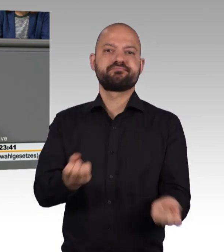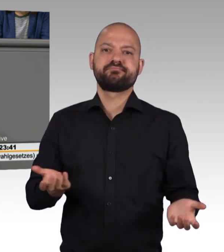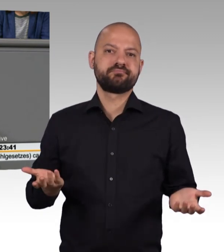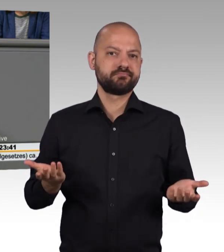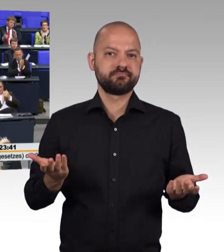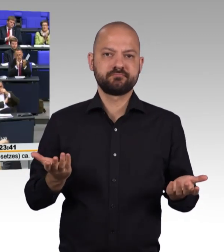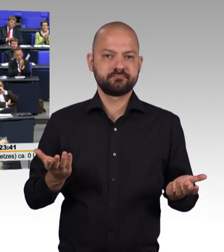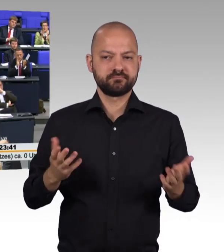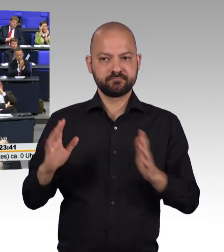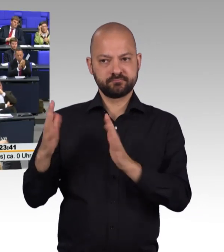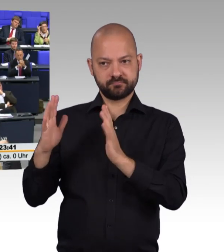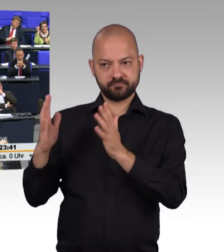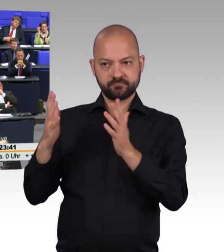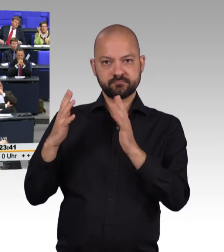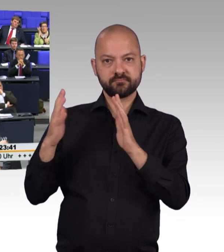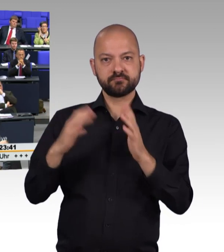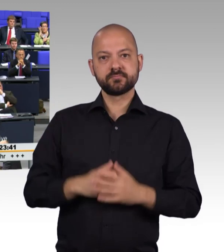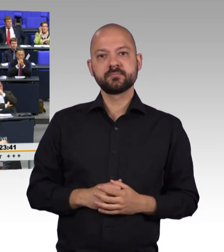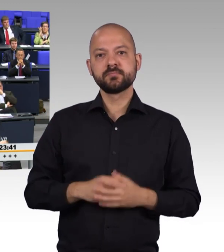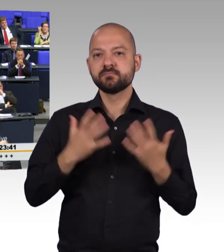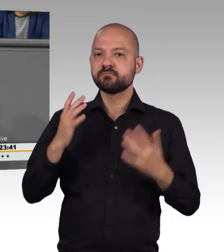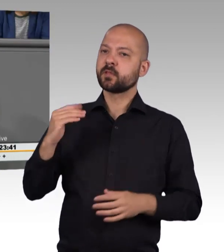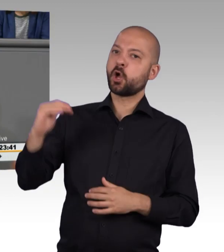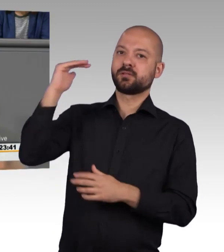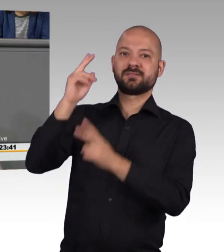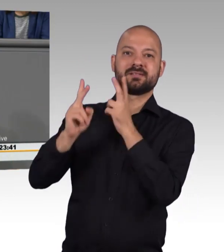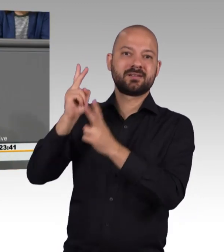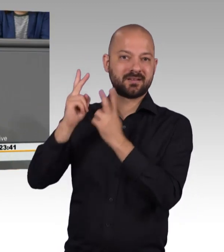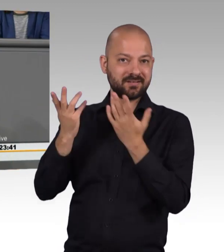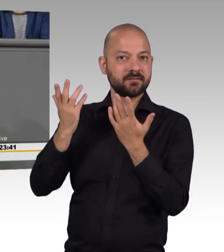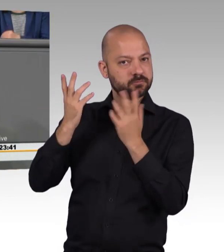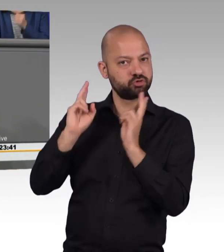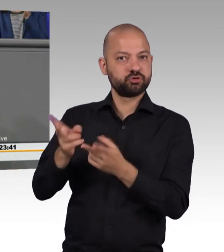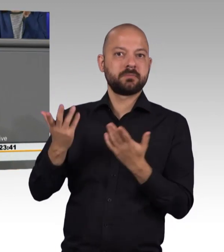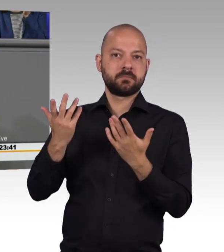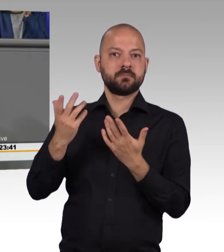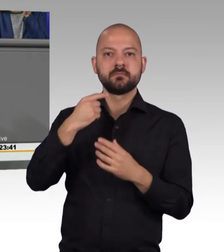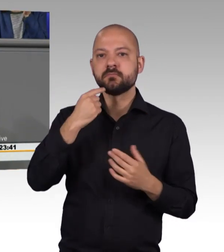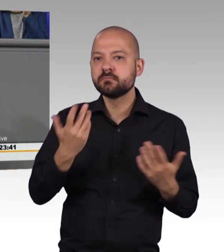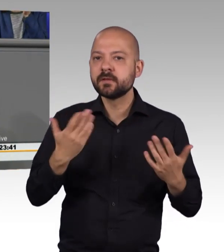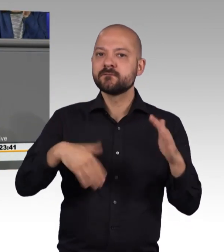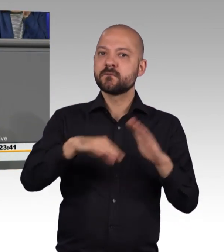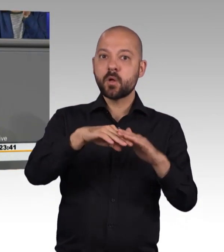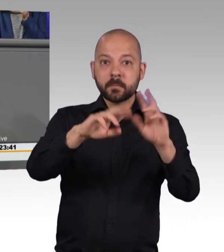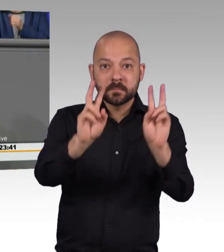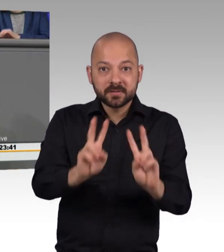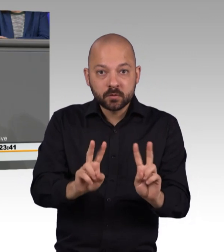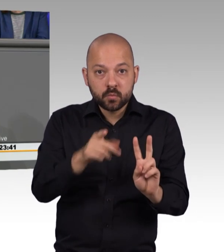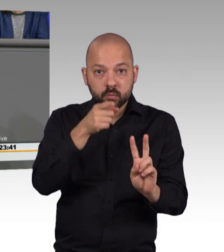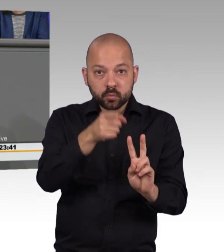Völlig zutreffend hat unser höchstes Gericht jedoch das Bestehen einer Vollbetreuung als maßgebliches Kriterium für den Ausschluss vom Wahlrecht